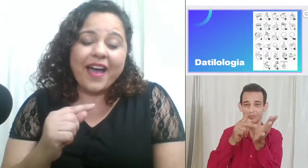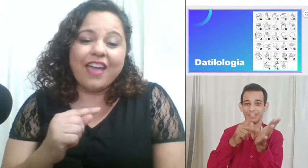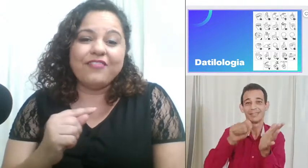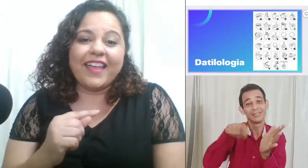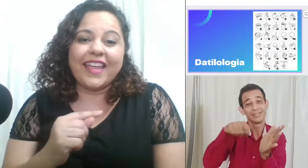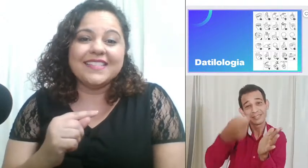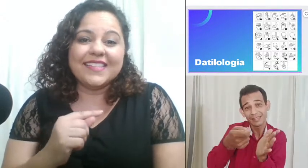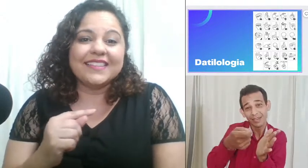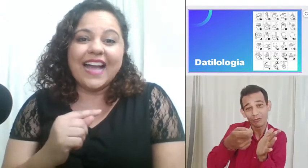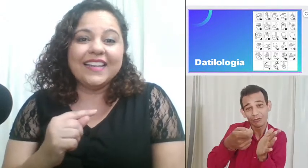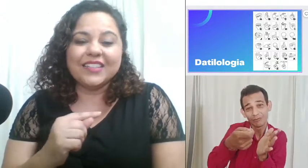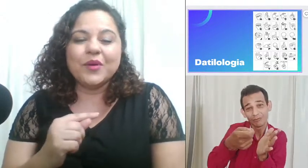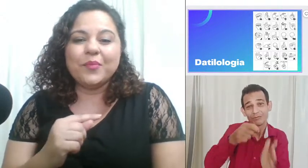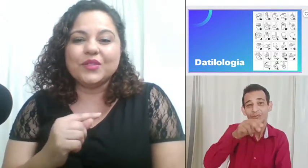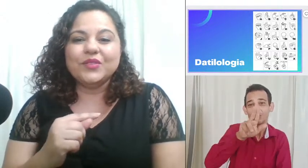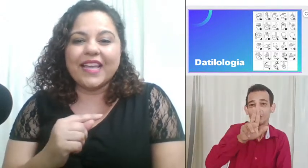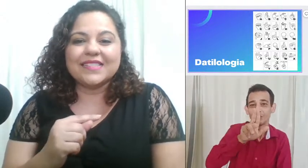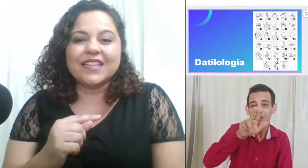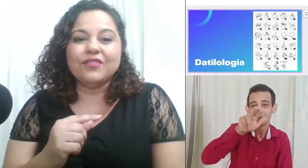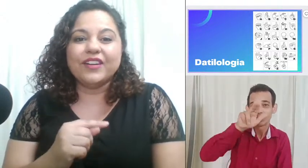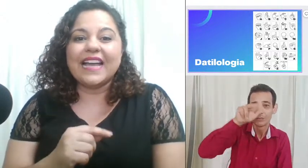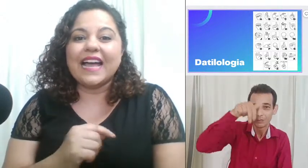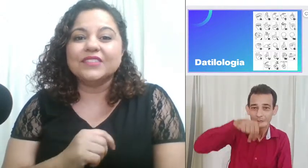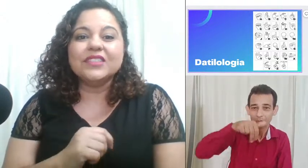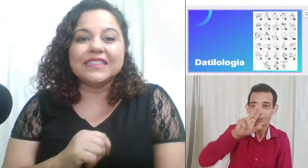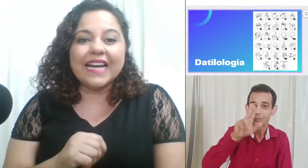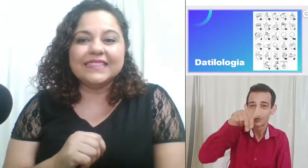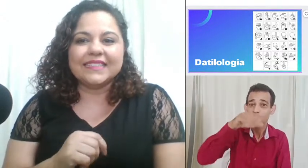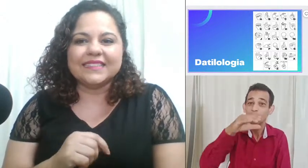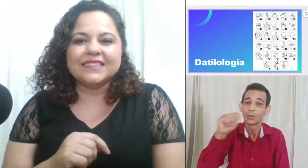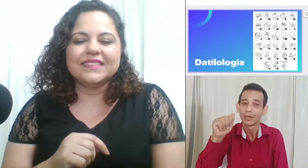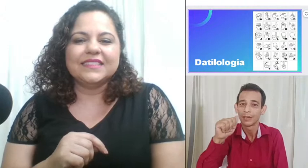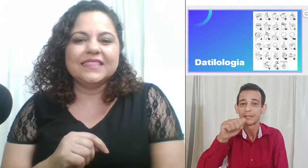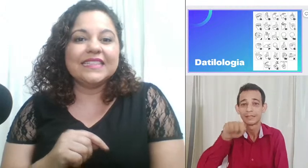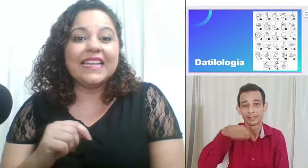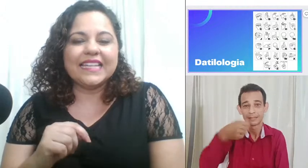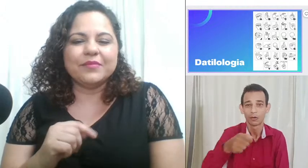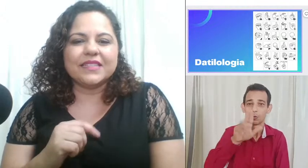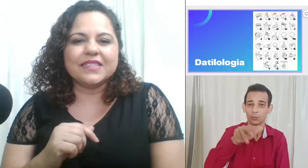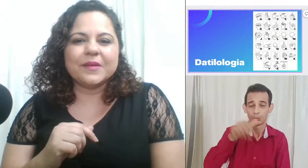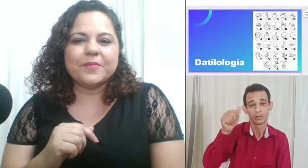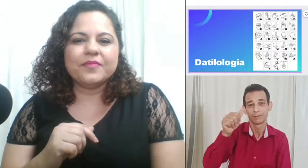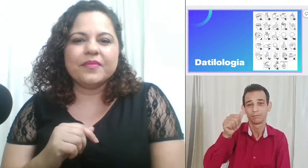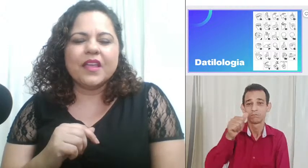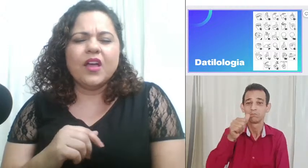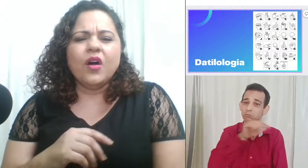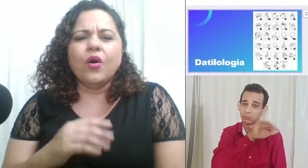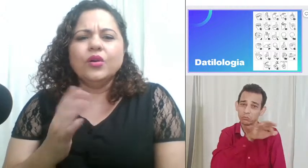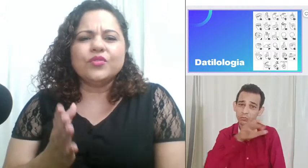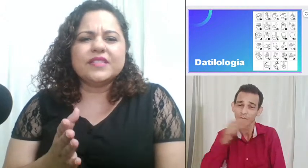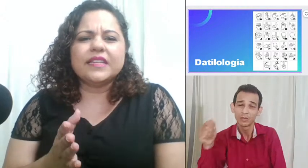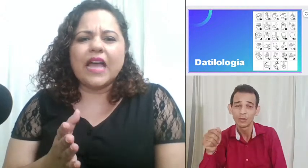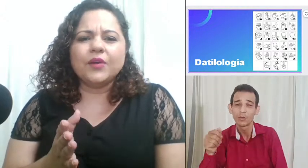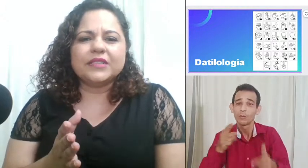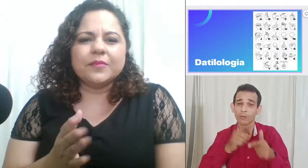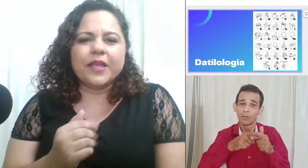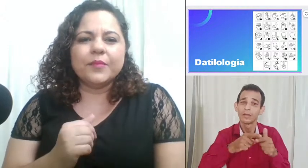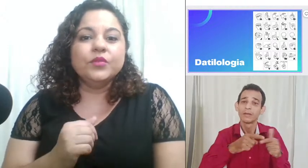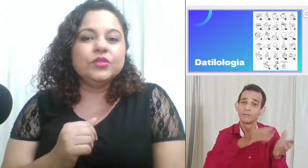referência da língua portuguesa que foi adotada na Libras. Outro sinal também muito